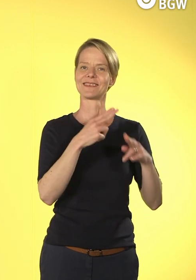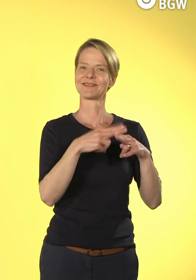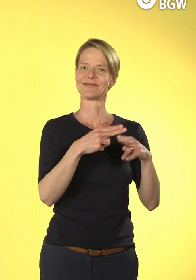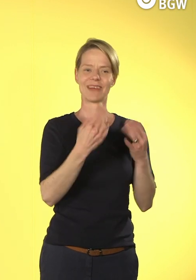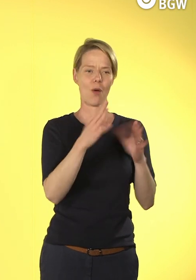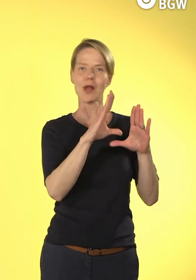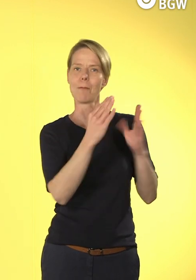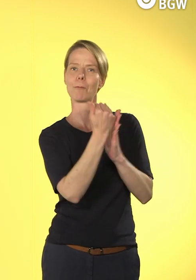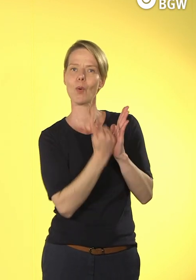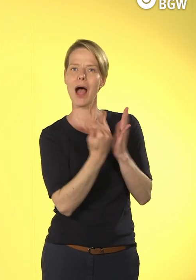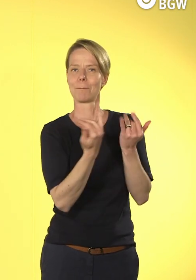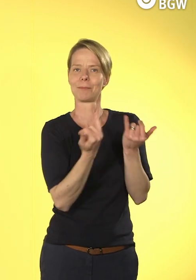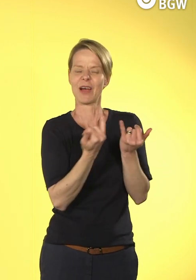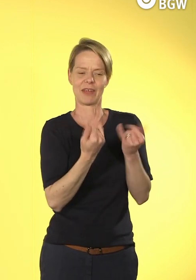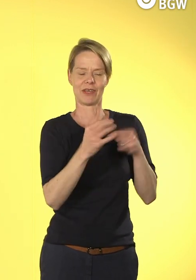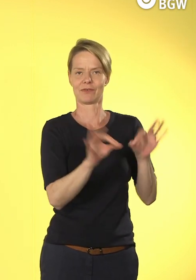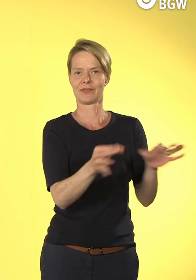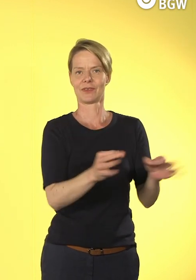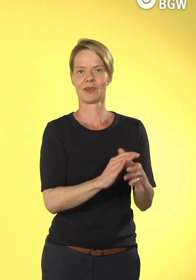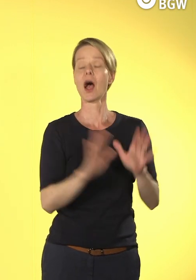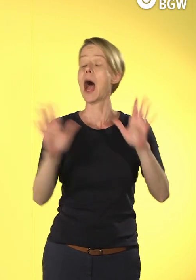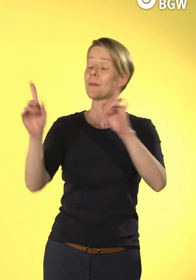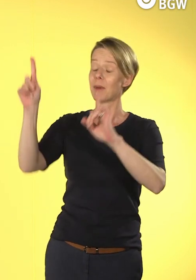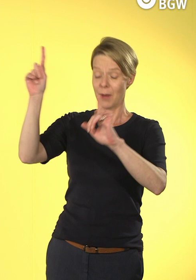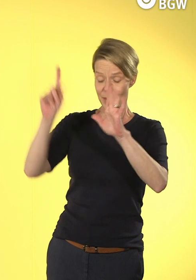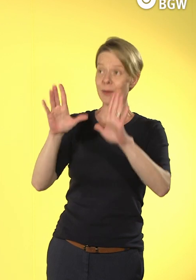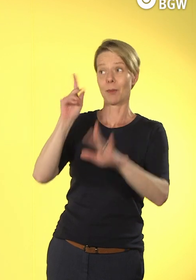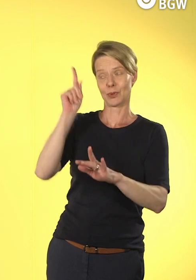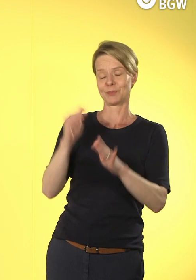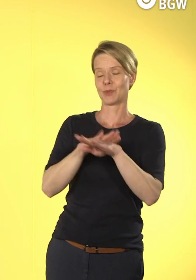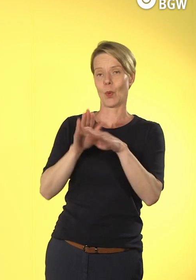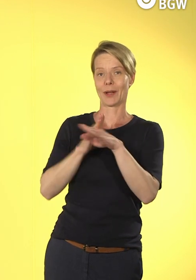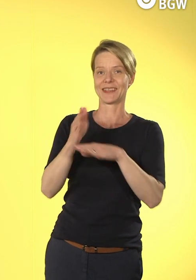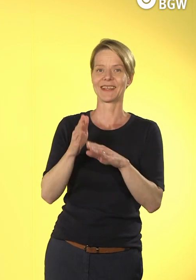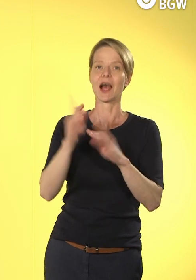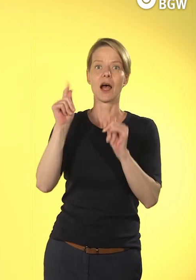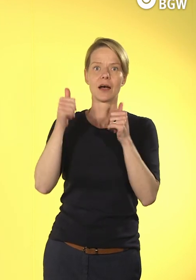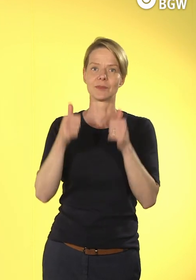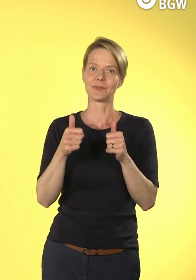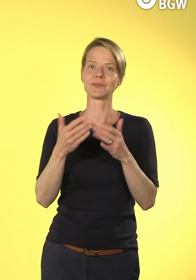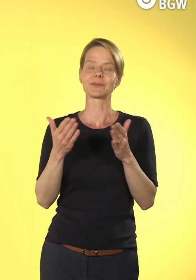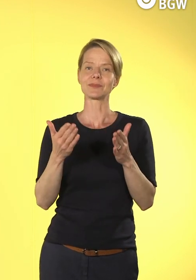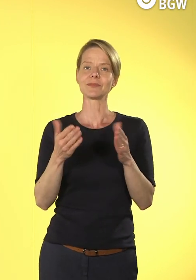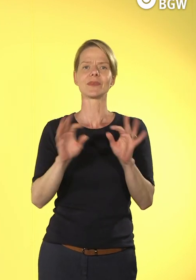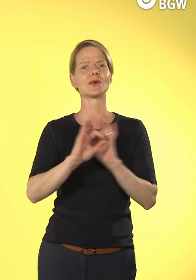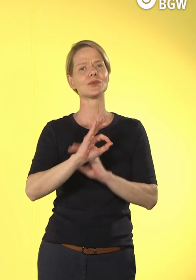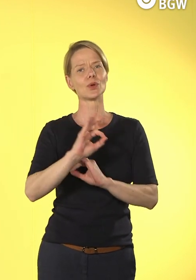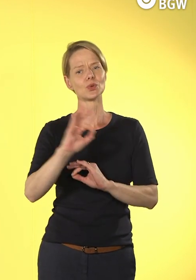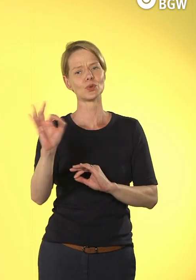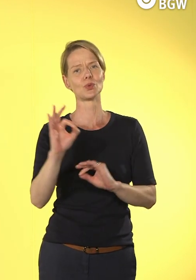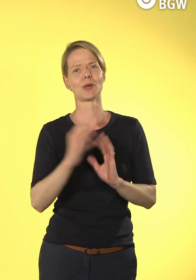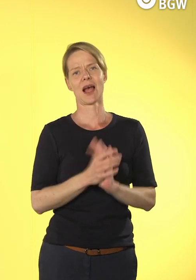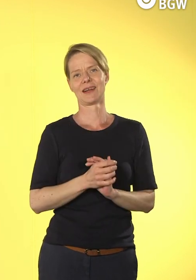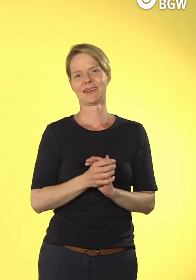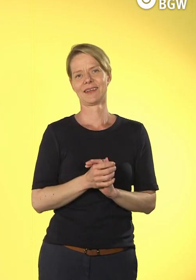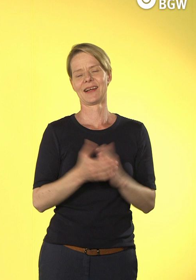Also das, ich, ist sehr wichtig. Frau Köritz, es ist ja gut, wenn wir jetzt auf Distanz sind, weil jetzt würde ich Ihnen einfach mal so einen